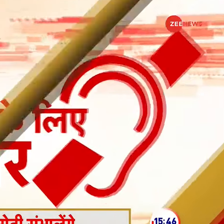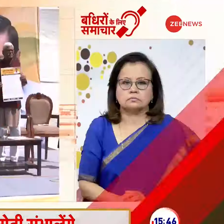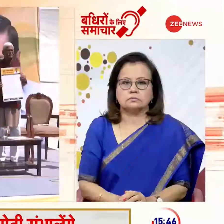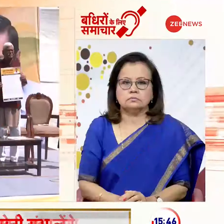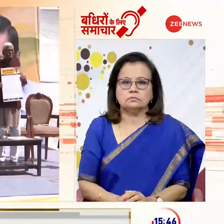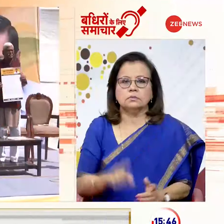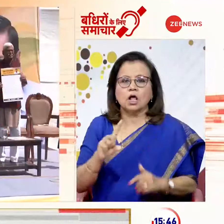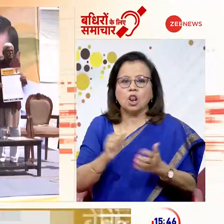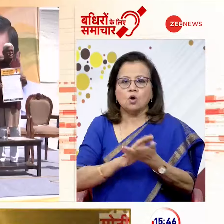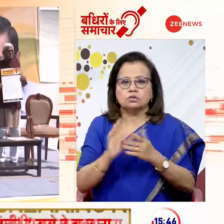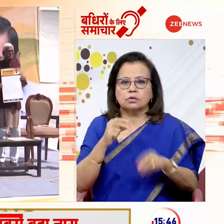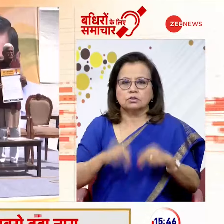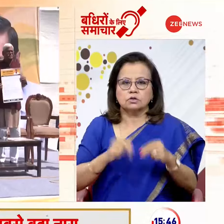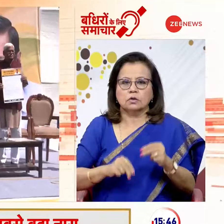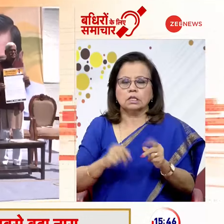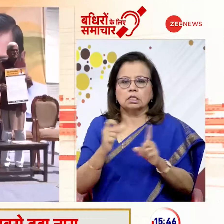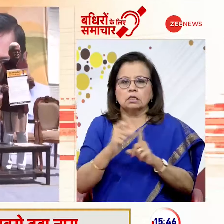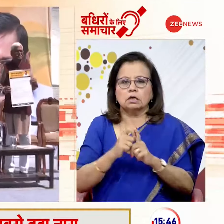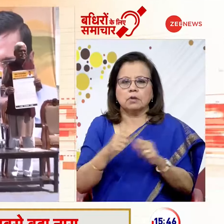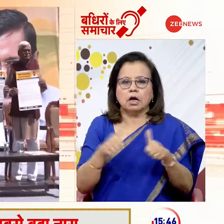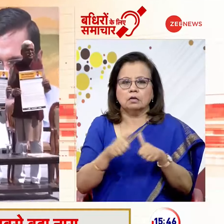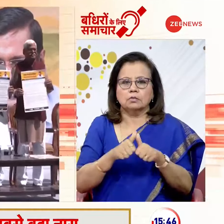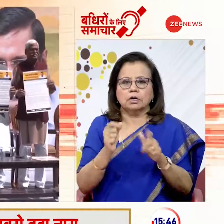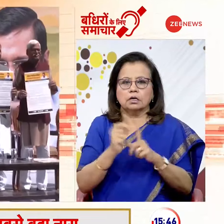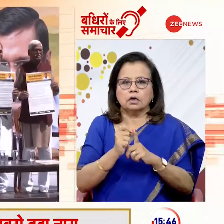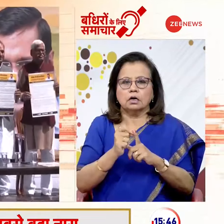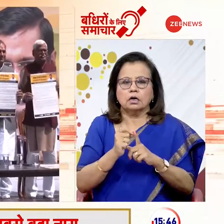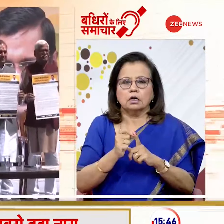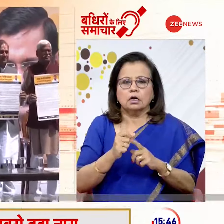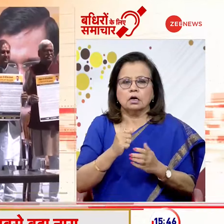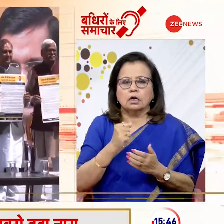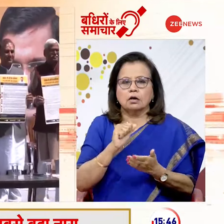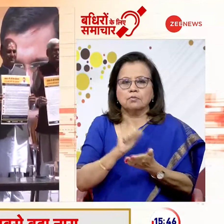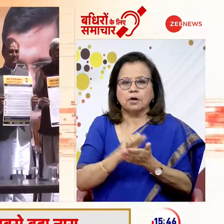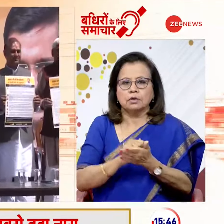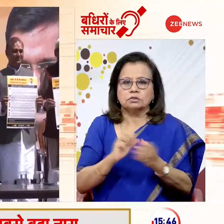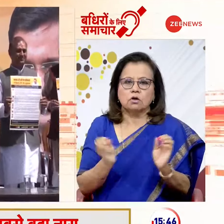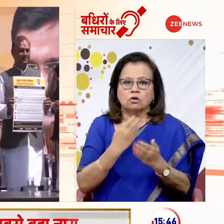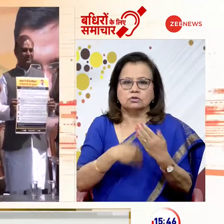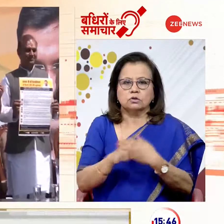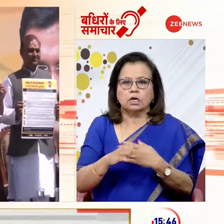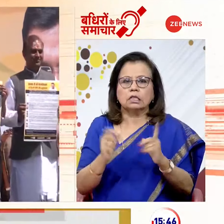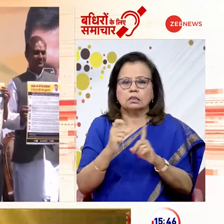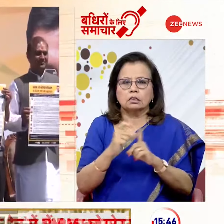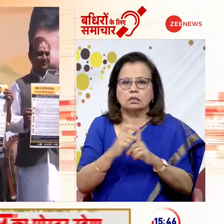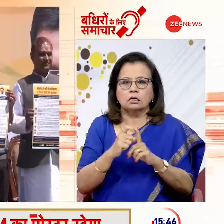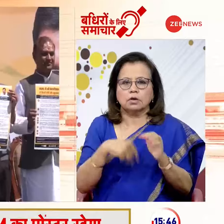लोग सभा चुनाव के लिए दिल्ली में आम आदमी पार्टी का कैम्पेन लॉंच हो गया है दिल्ली में